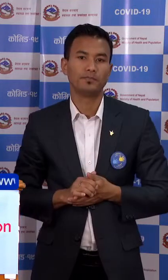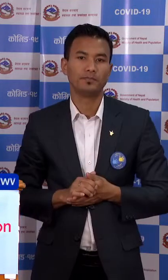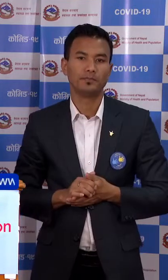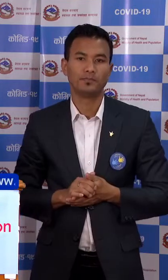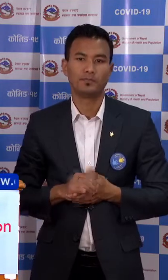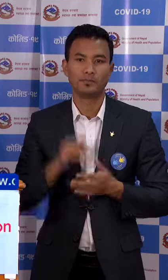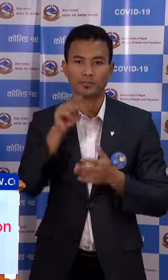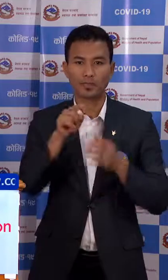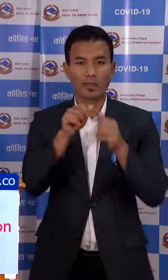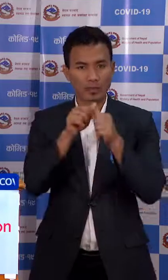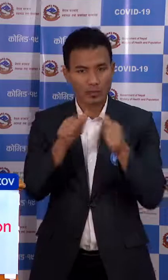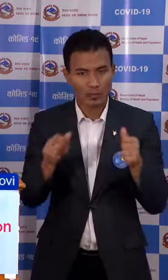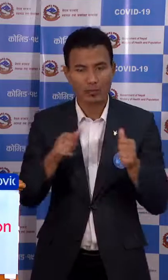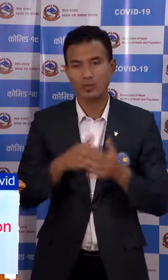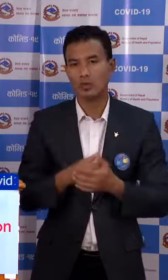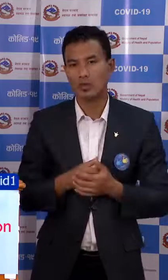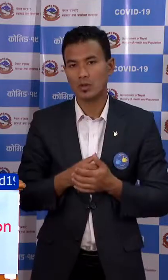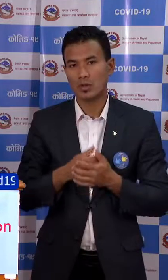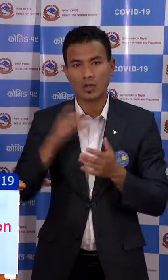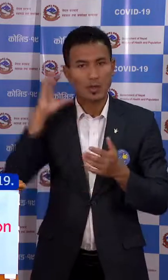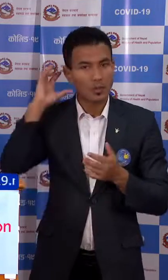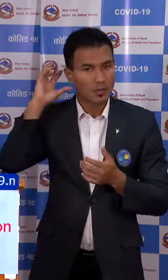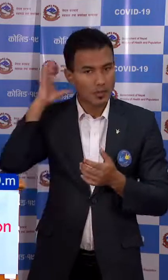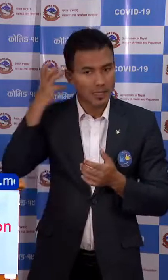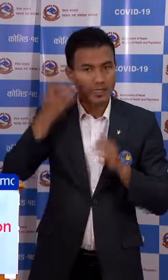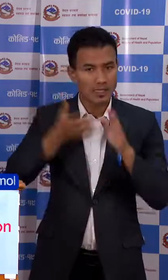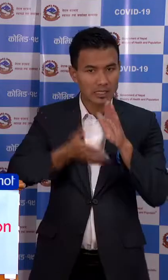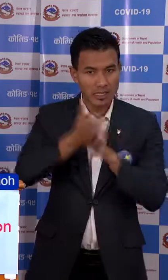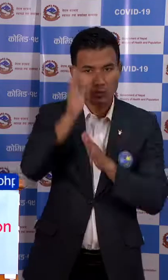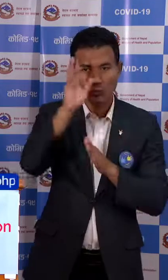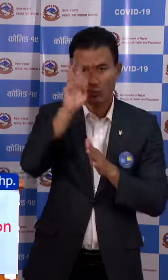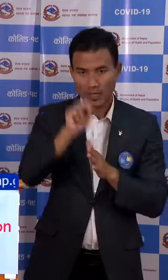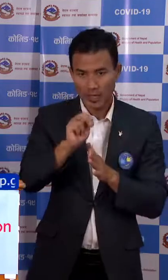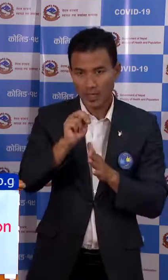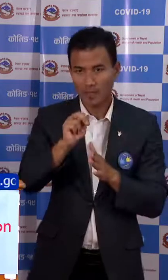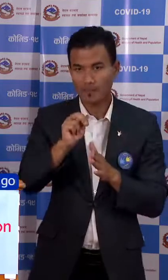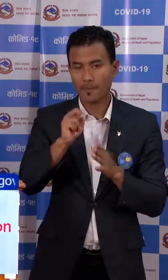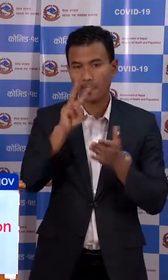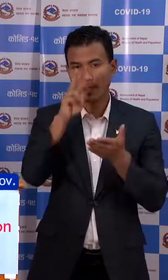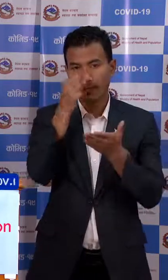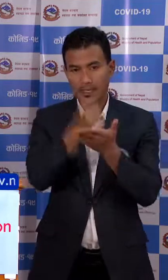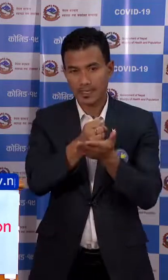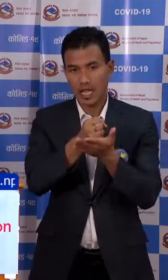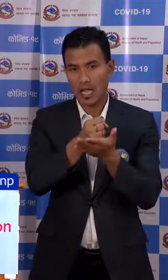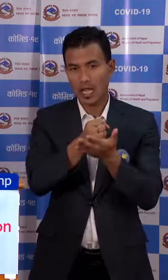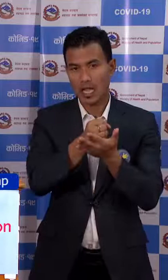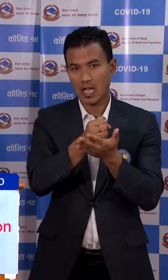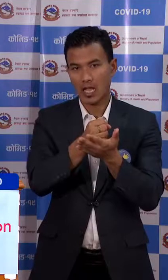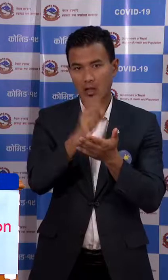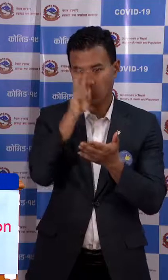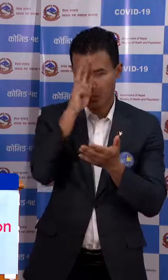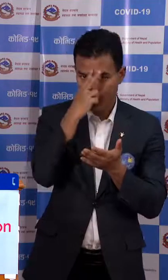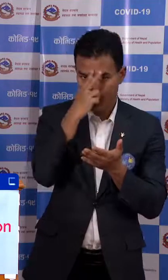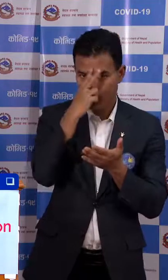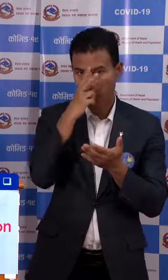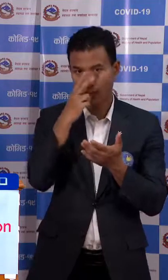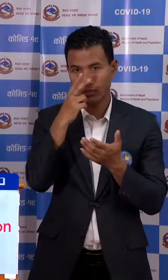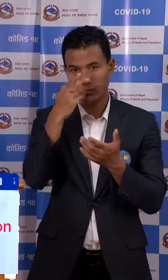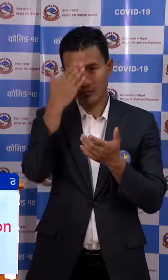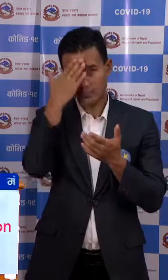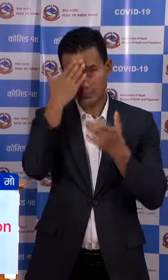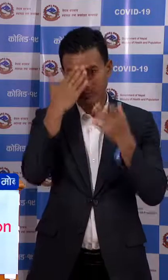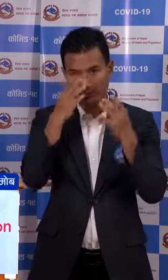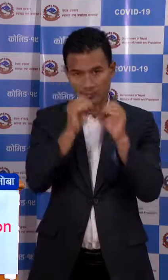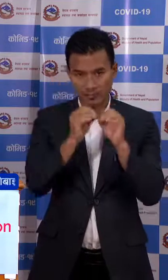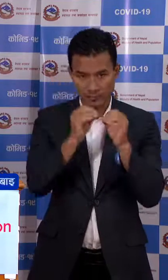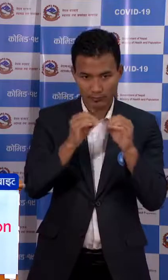एसाई गरी बिदेश जानूपर ने भिशा वा निरोगीता